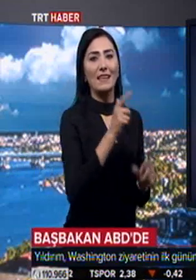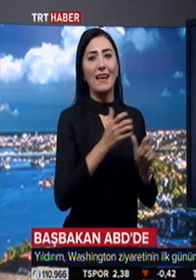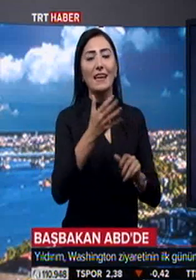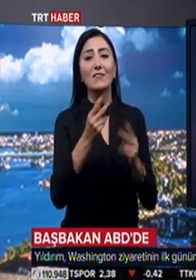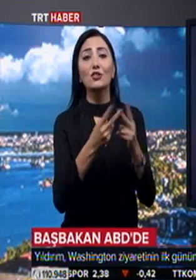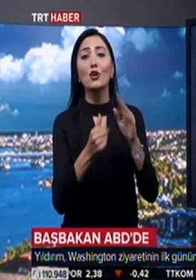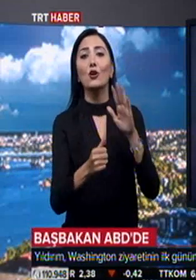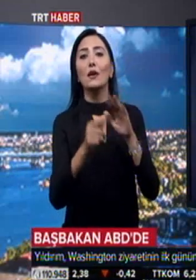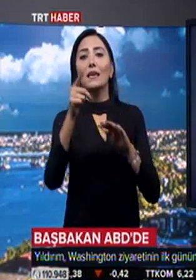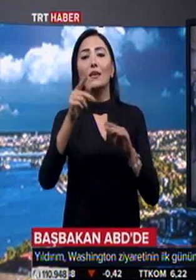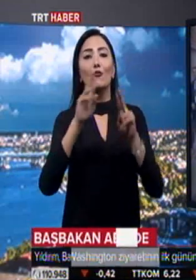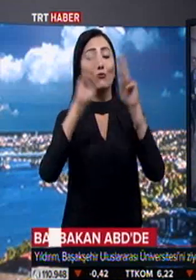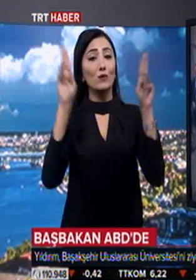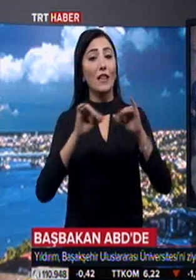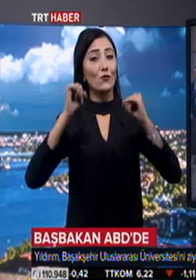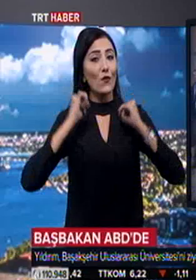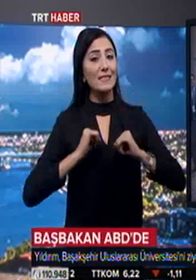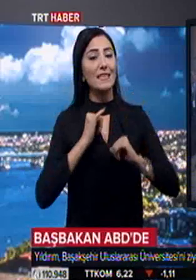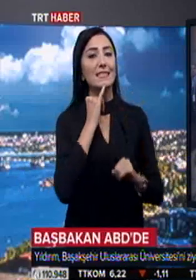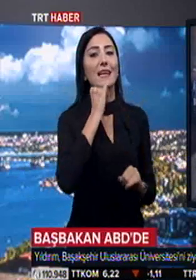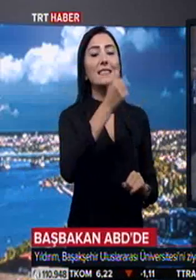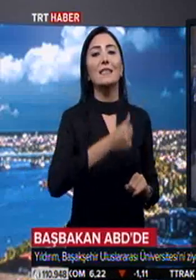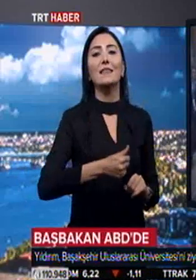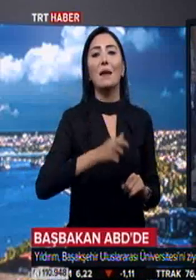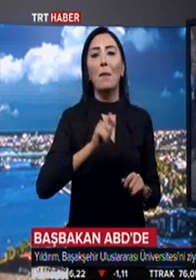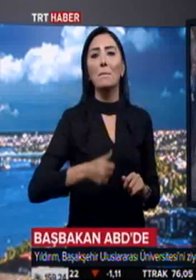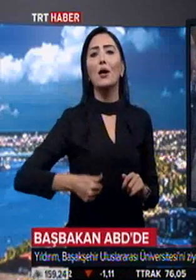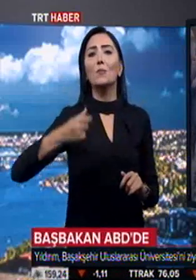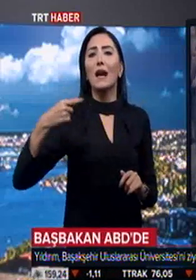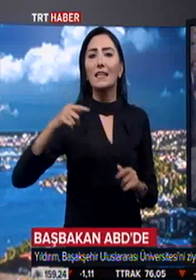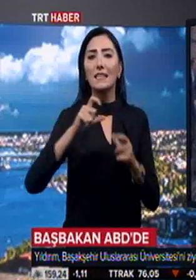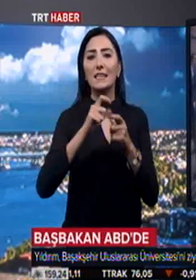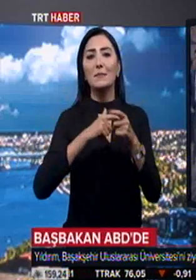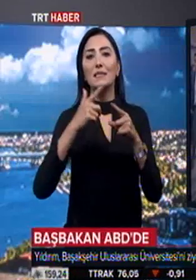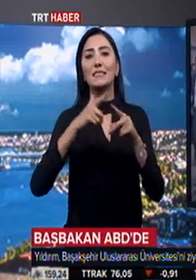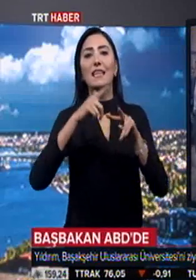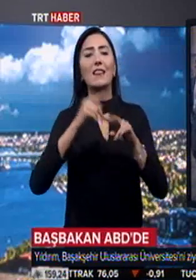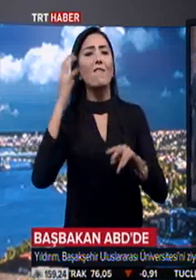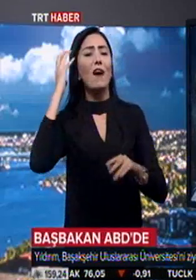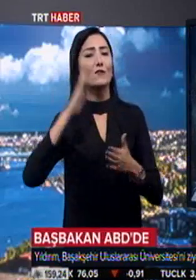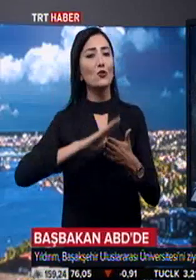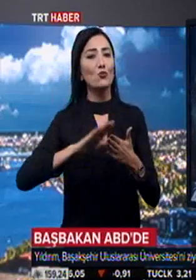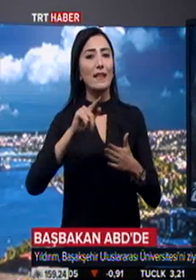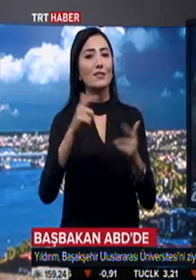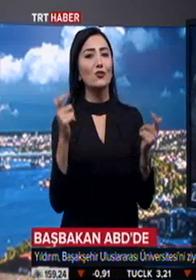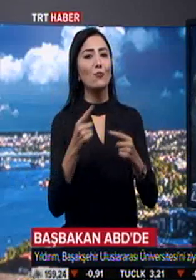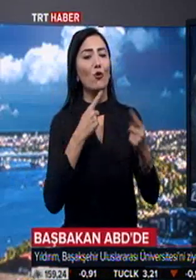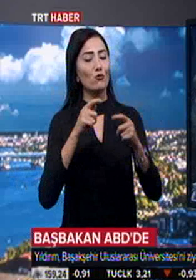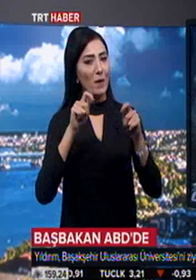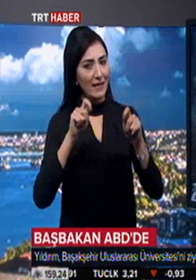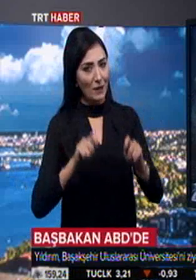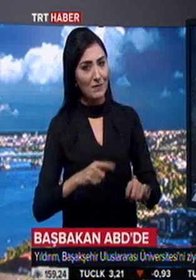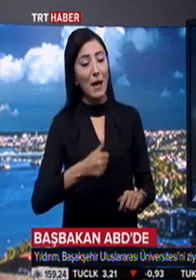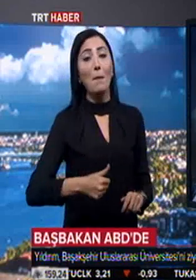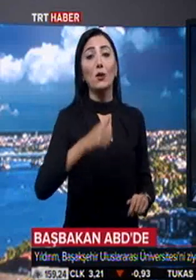Başakşehir Uluslararası Üniversitesi'ni de ziyaret eden Başbakan Yıldırım, SETA Vakfı'nın düzenlediği toplantıda konuşma